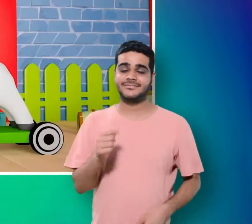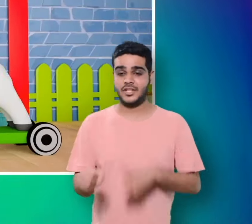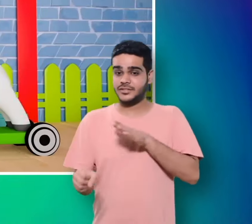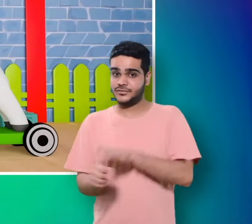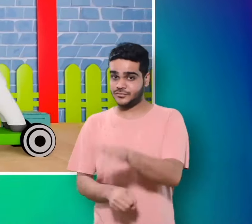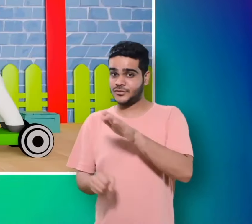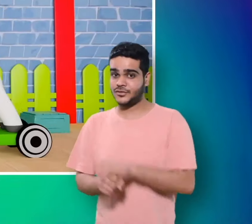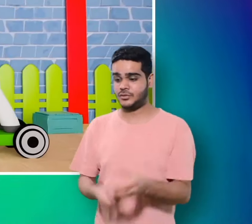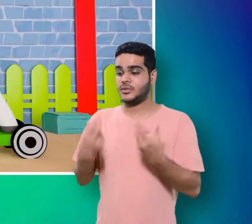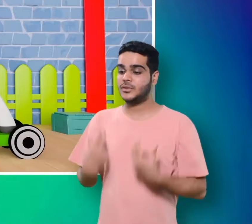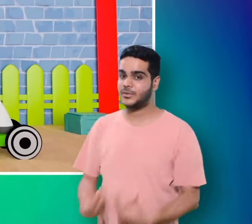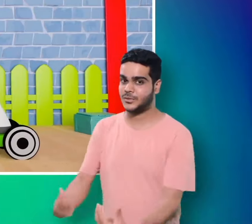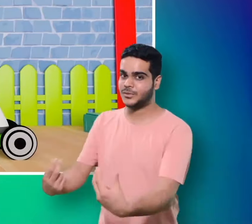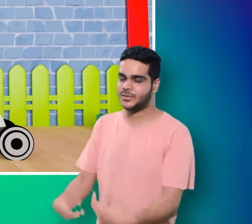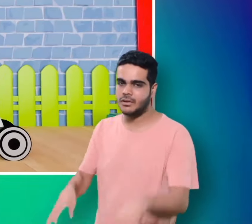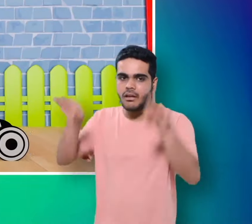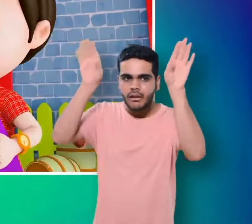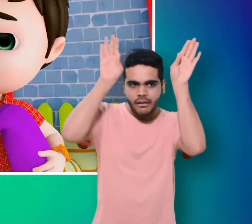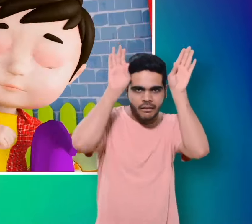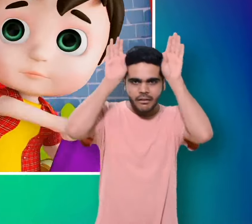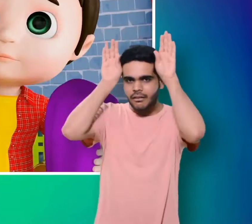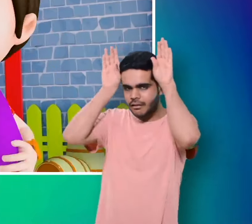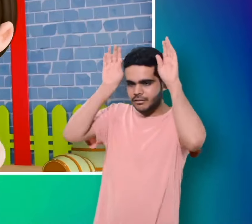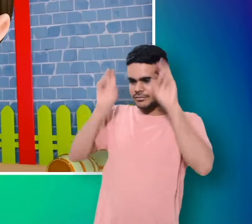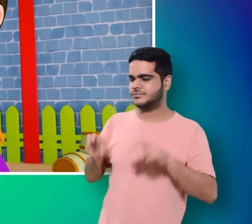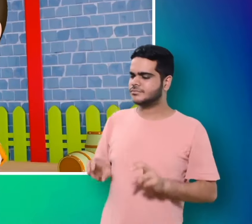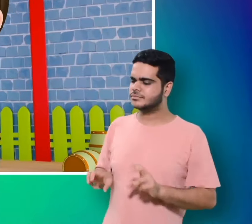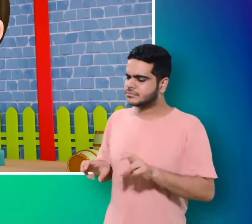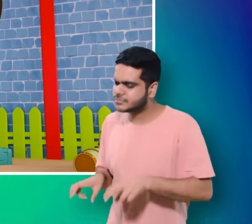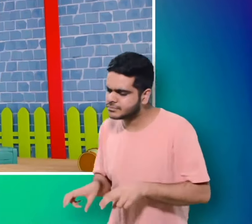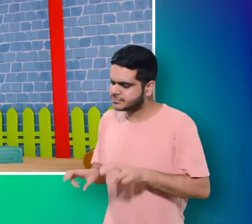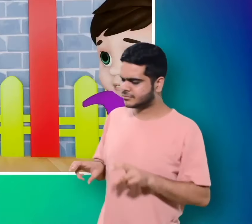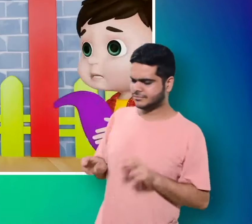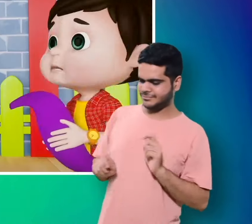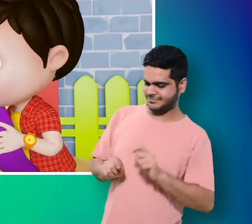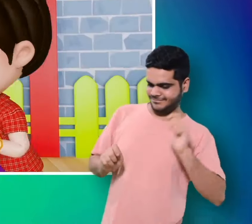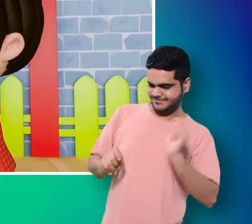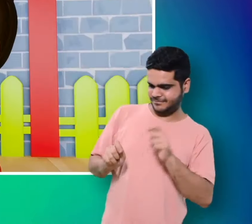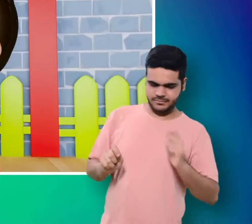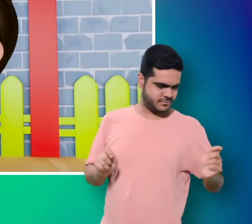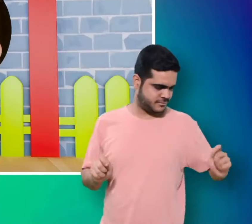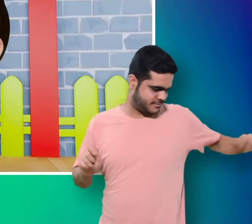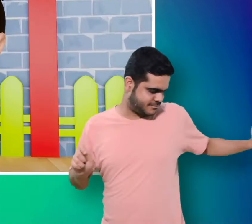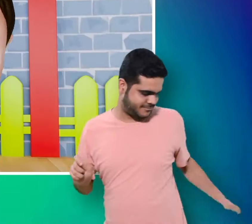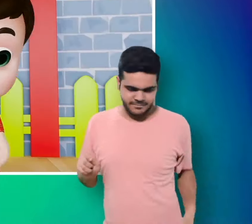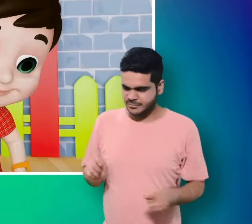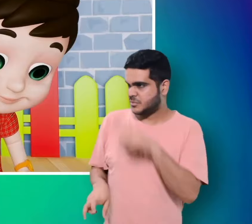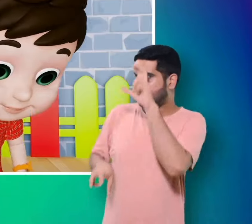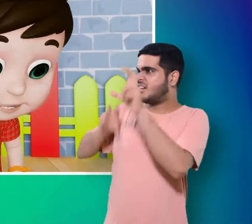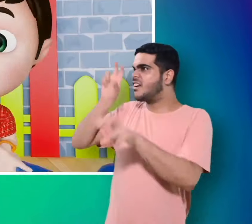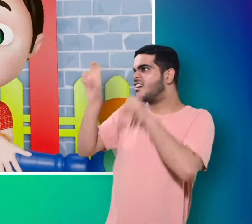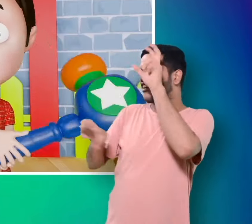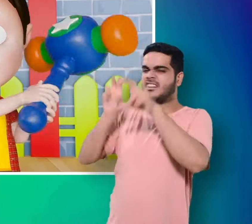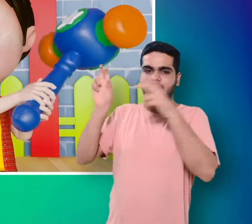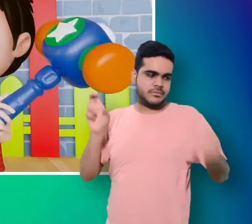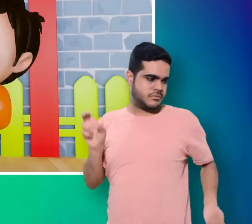कभी न लड़ना न जगड़ना कि पे घोड़ा घोड़े की दुम पे जो मारा हत